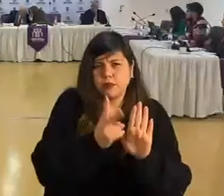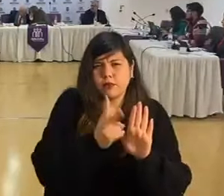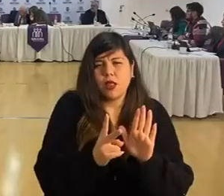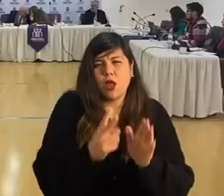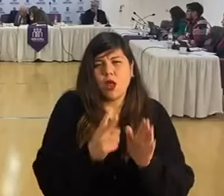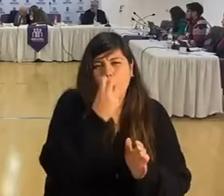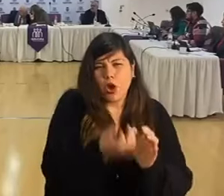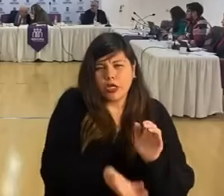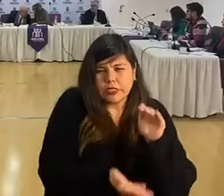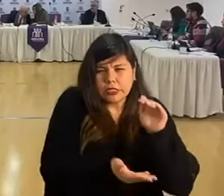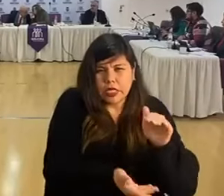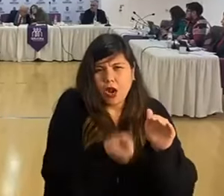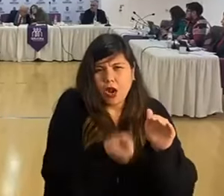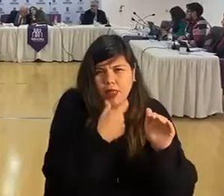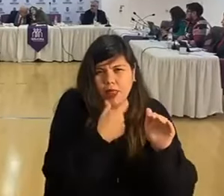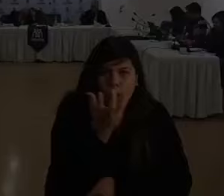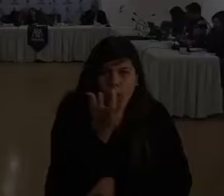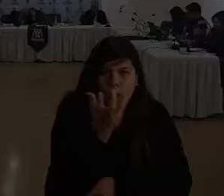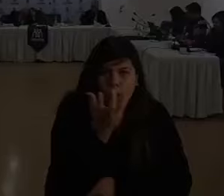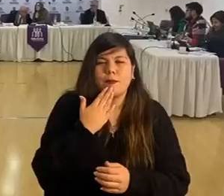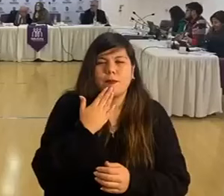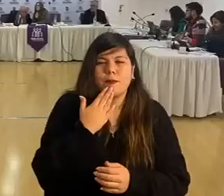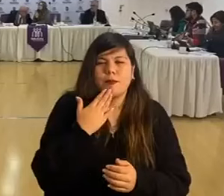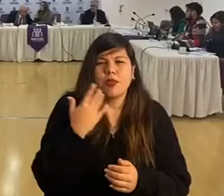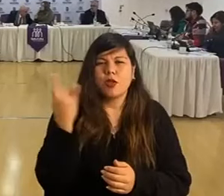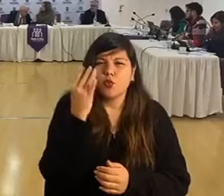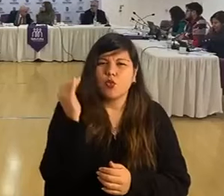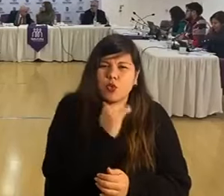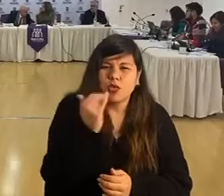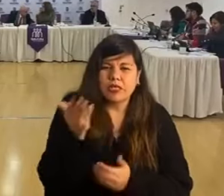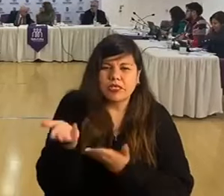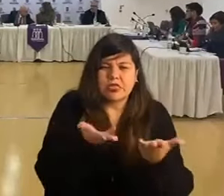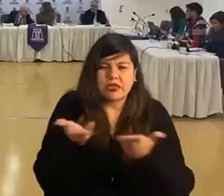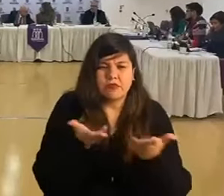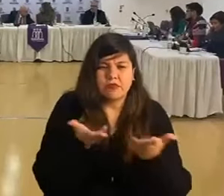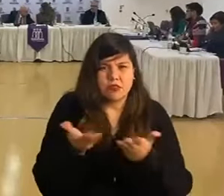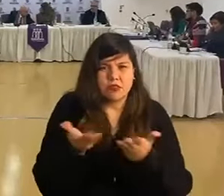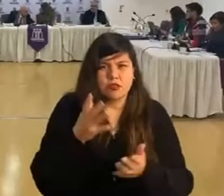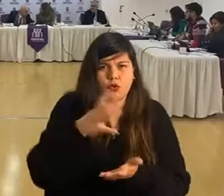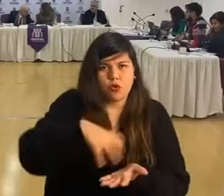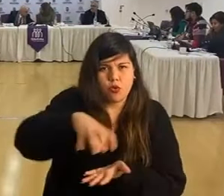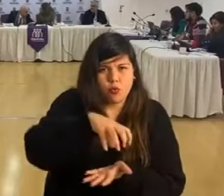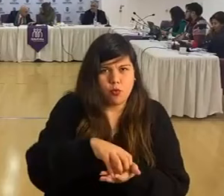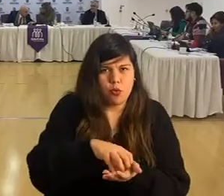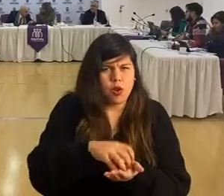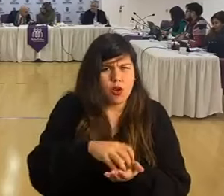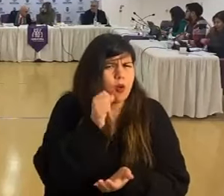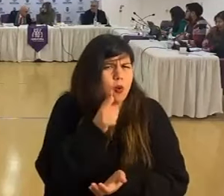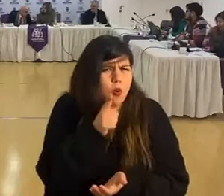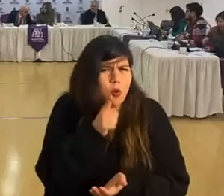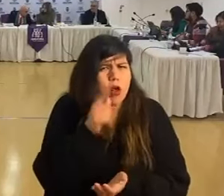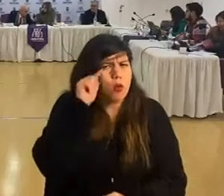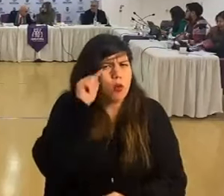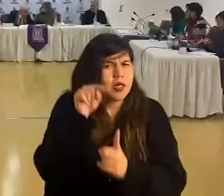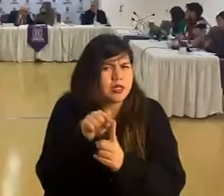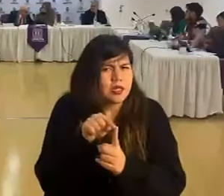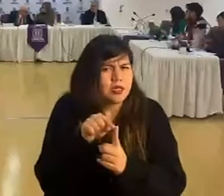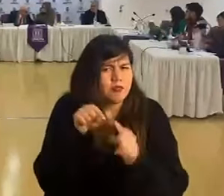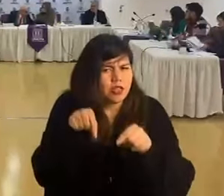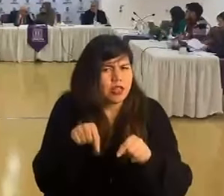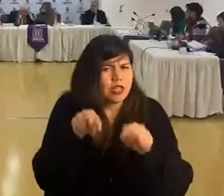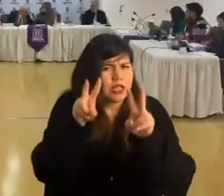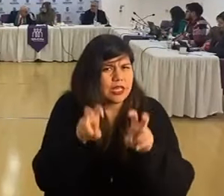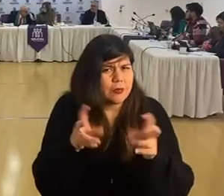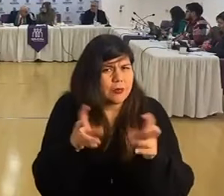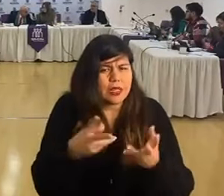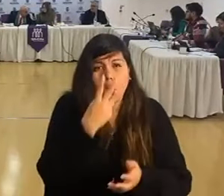suministro de oxígeno medicinal para los centros de atención primaria de nuestra comunidad requerente. El objetivo principal de esto,